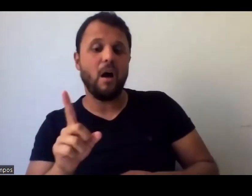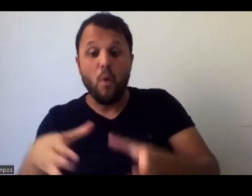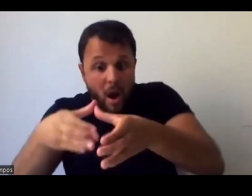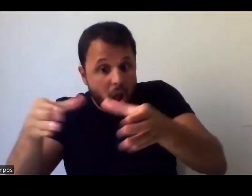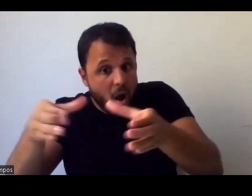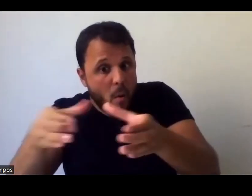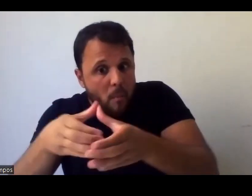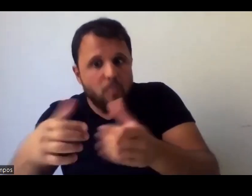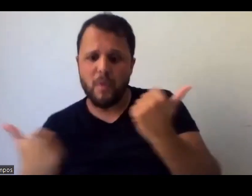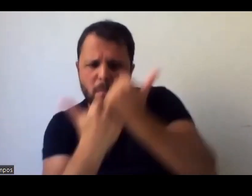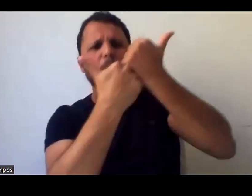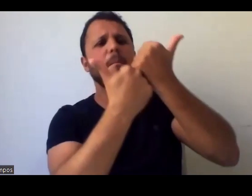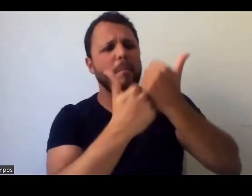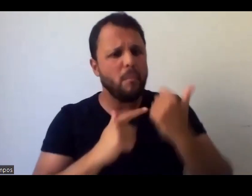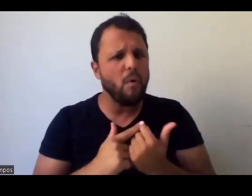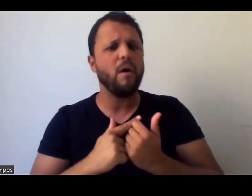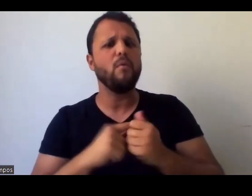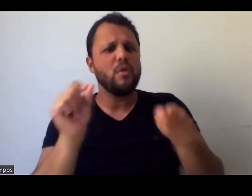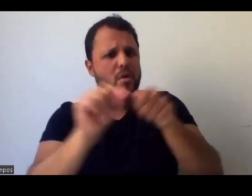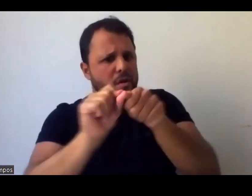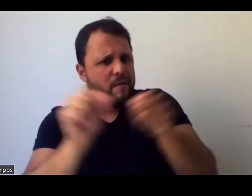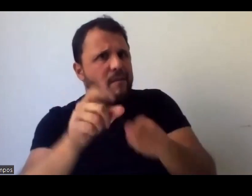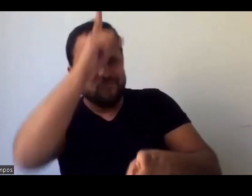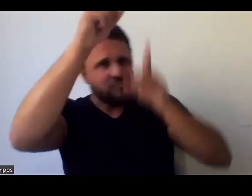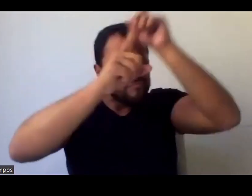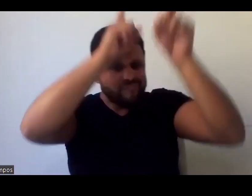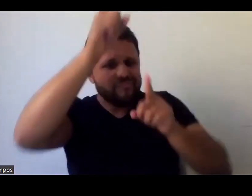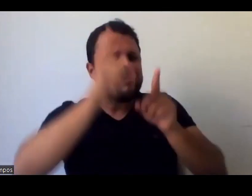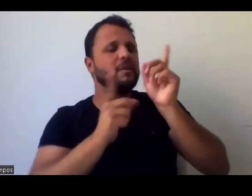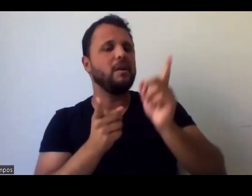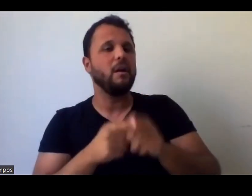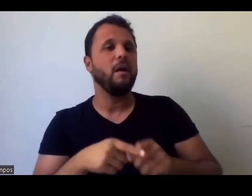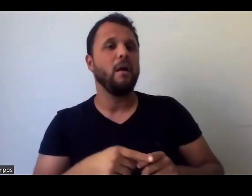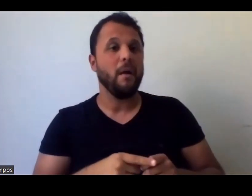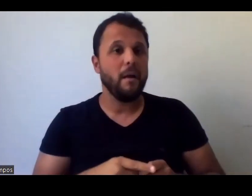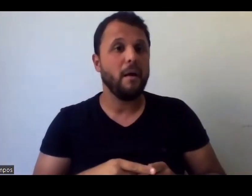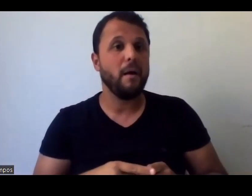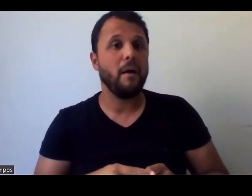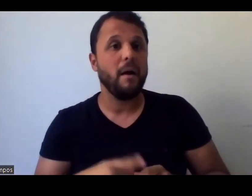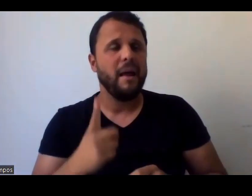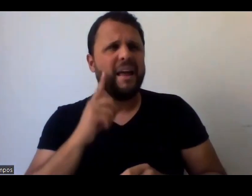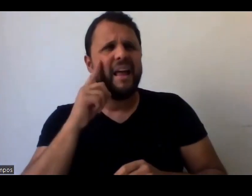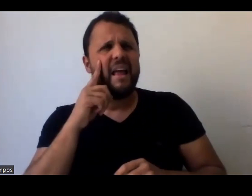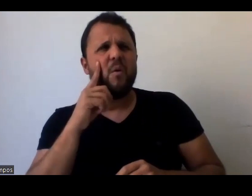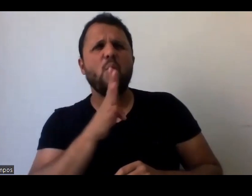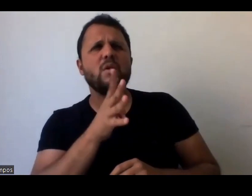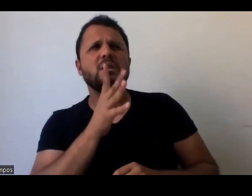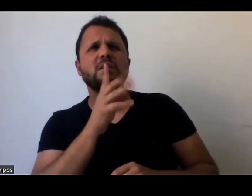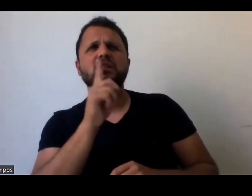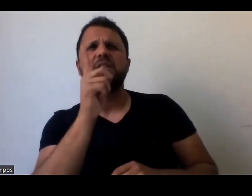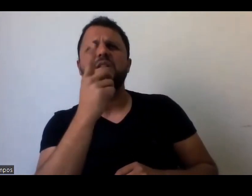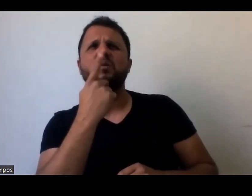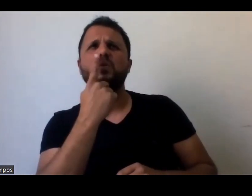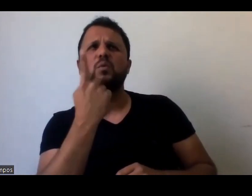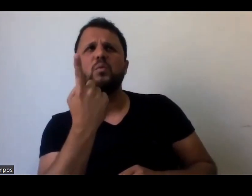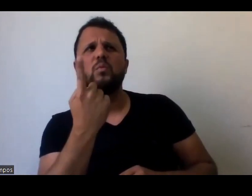apoiando o desenvolvimento. Então, assim, uma das únicas iniciativas que eu conheci nesse sentido, né, e que é